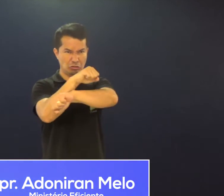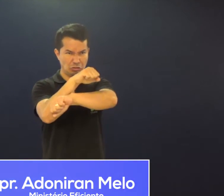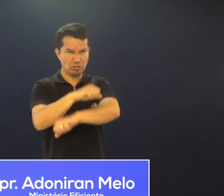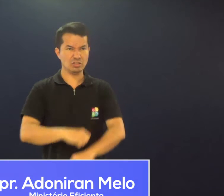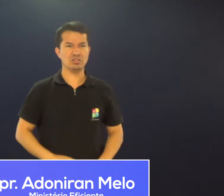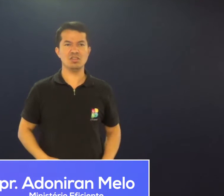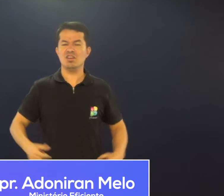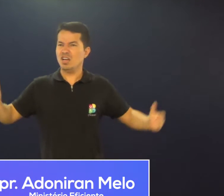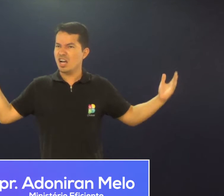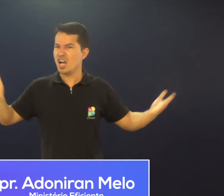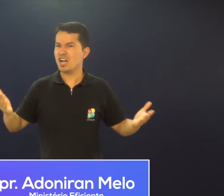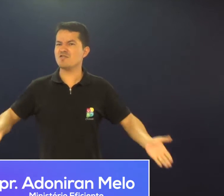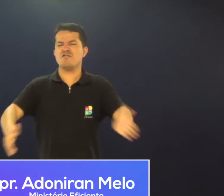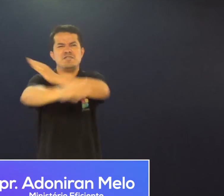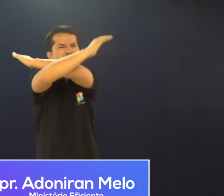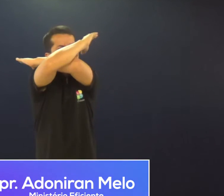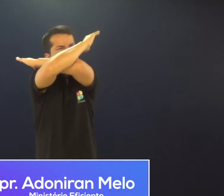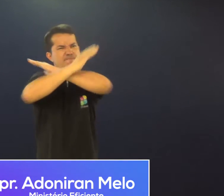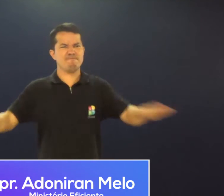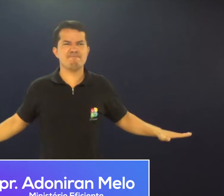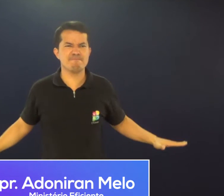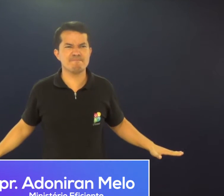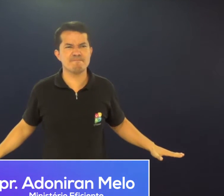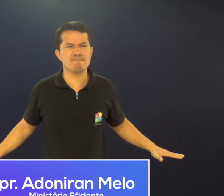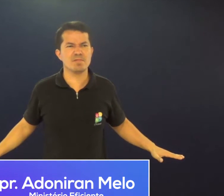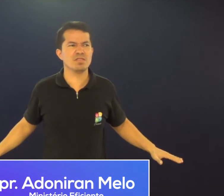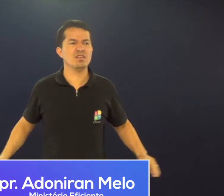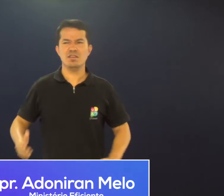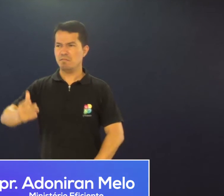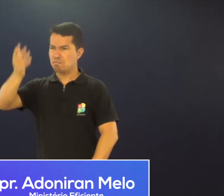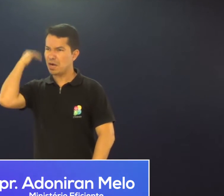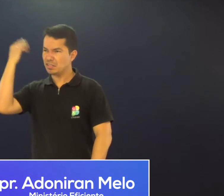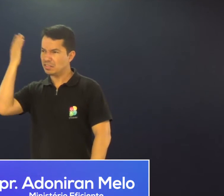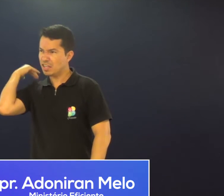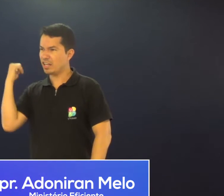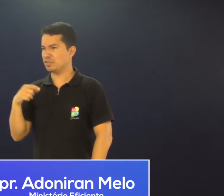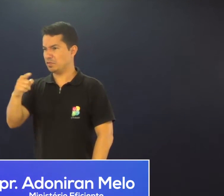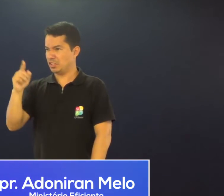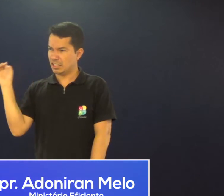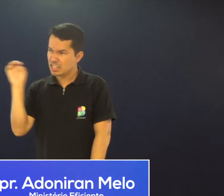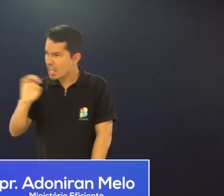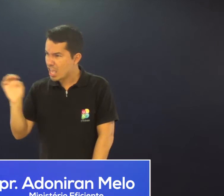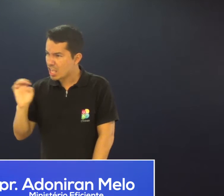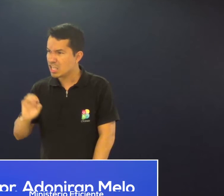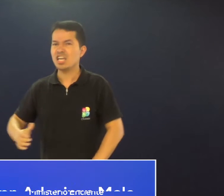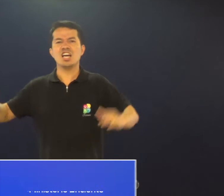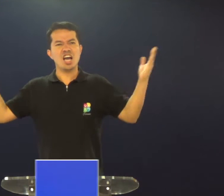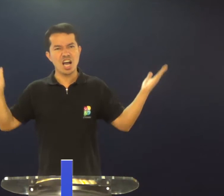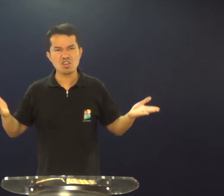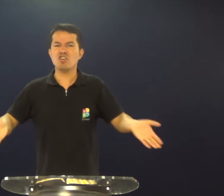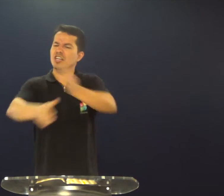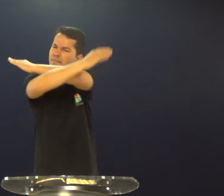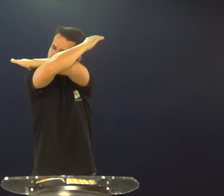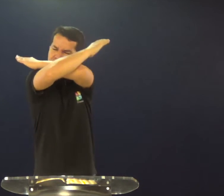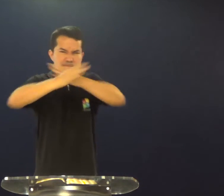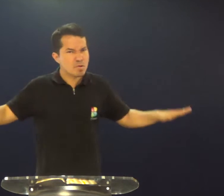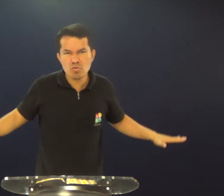passado você acusava, era contra, agora isso tem que ter acabado, no